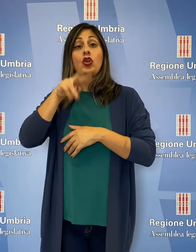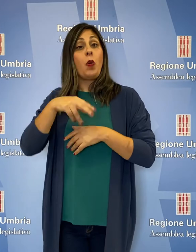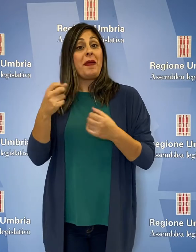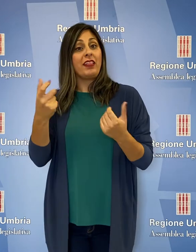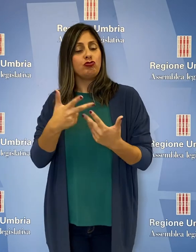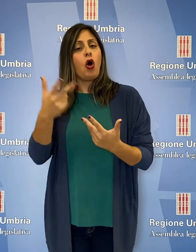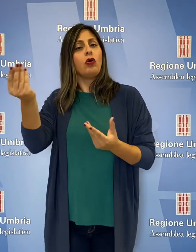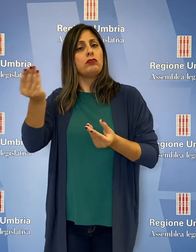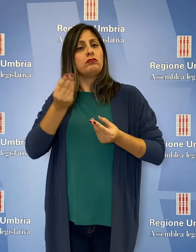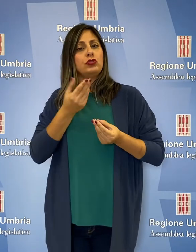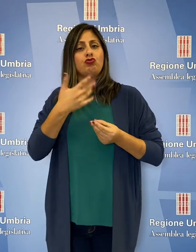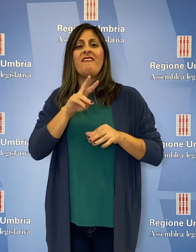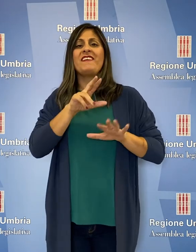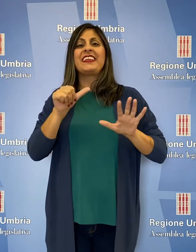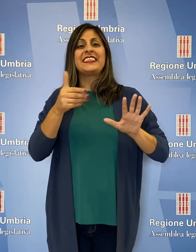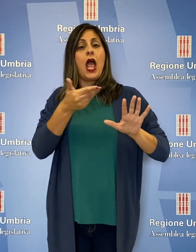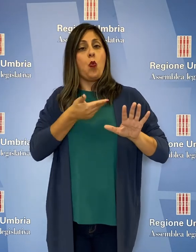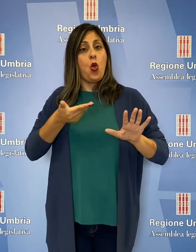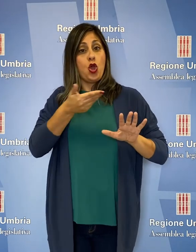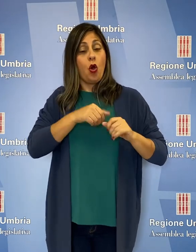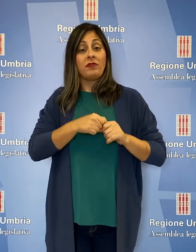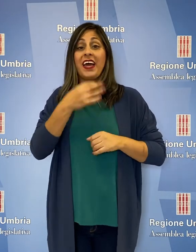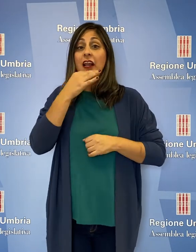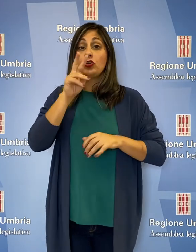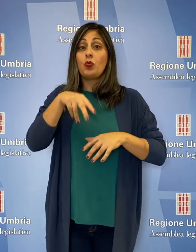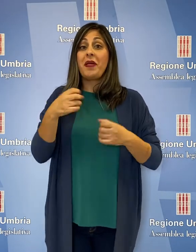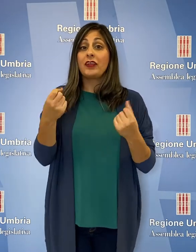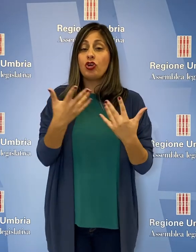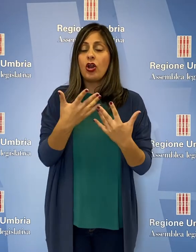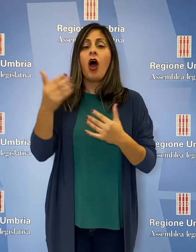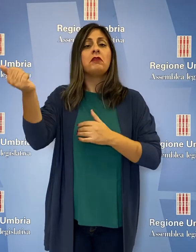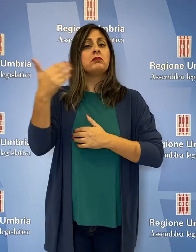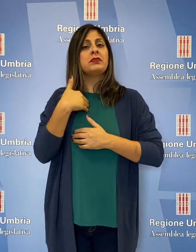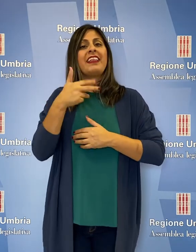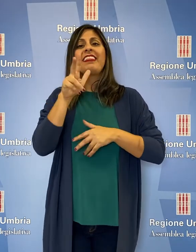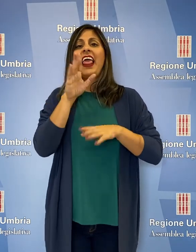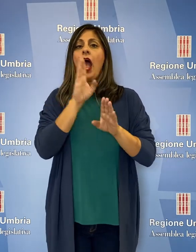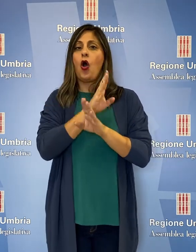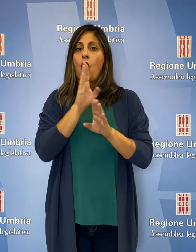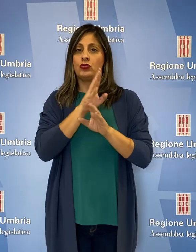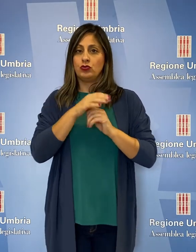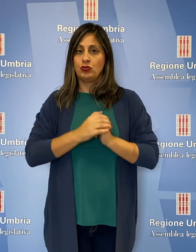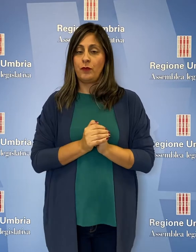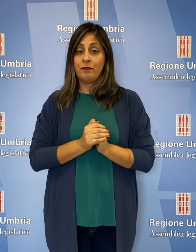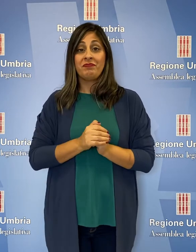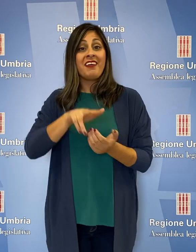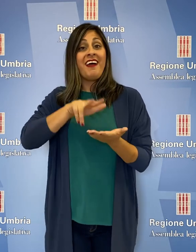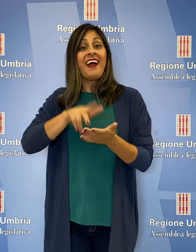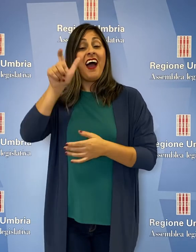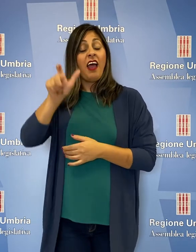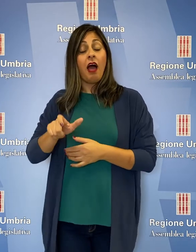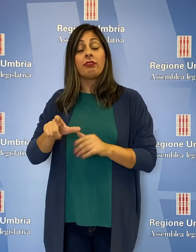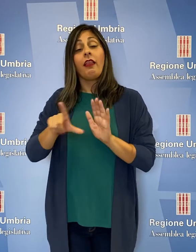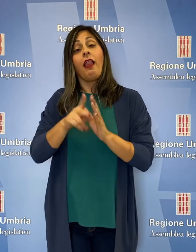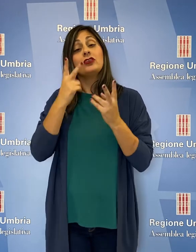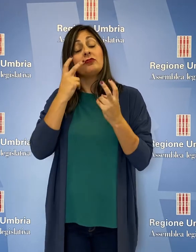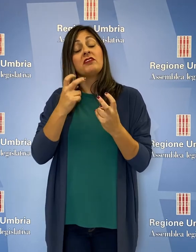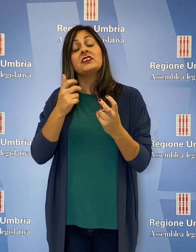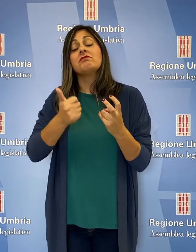2018 è stata trasmessa il 26 luglio. La relazione sul 2019 è stata trasmessa il 3 agosto. Il Garante, come previsto dalla legge,